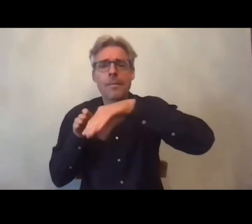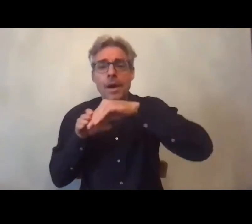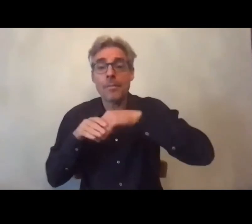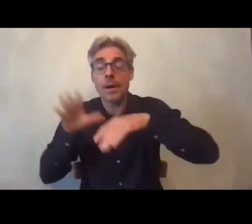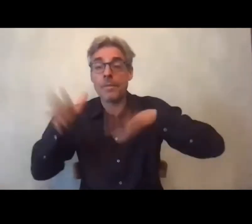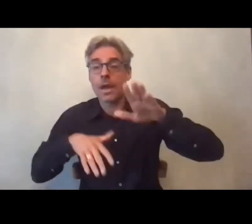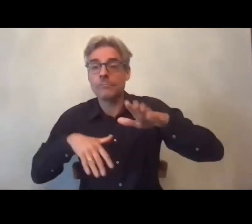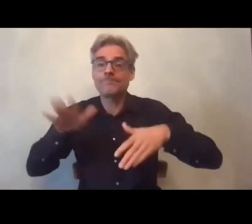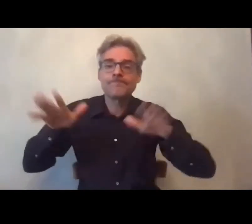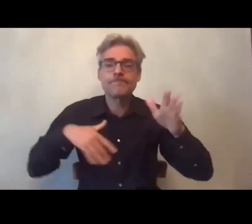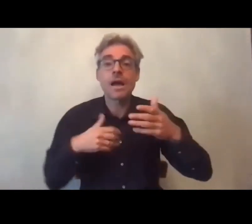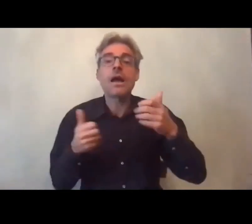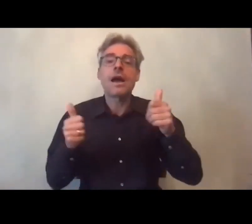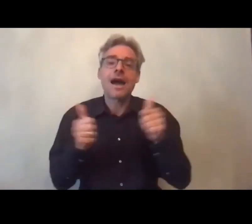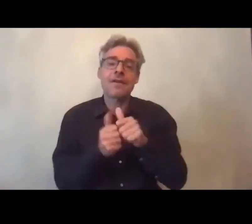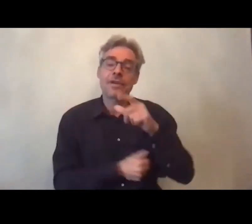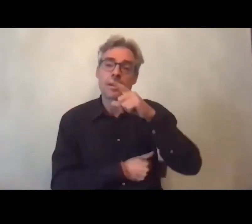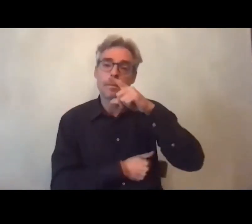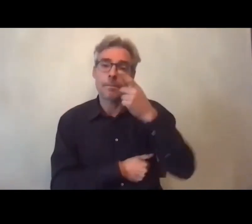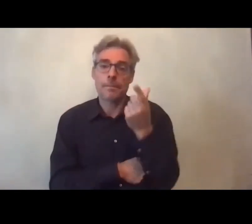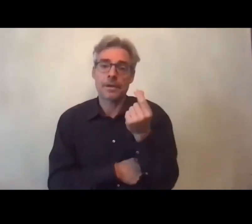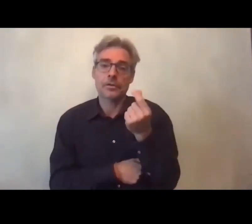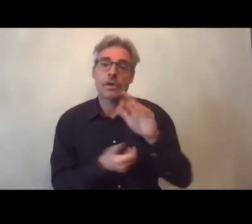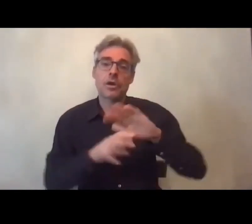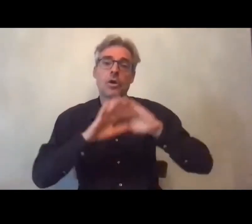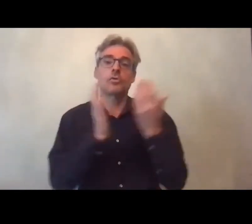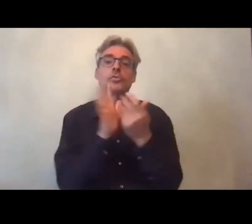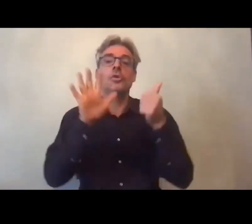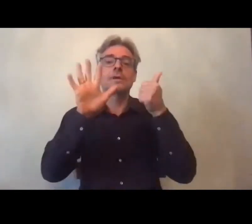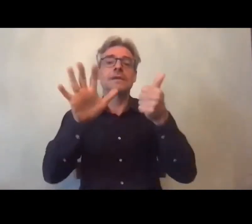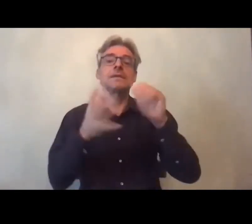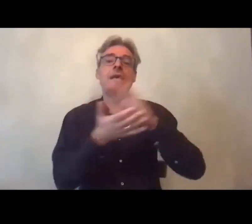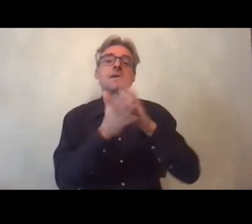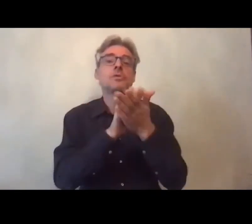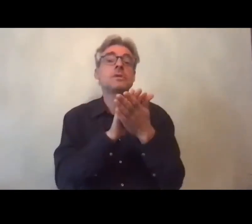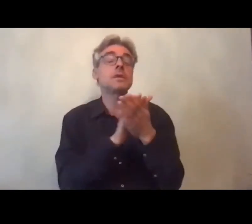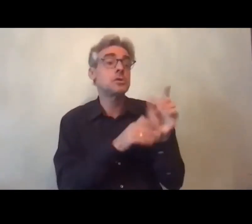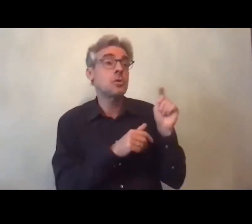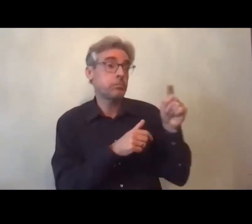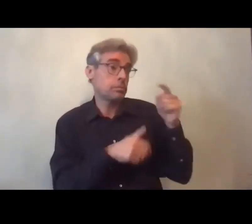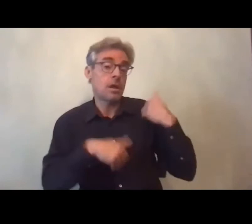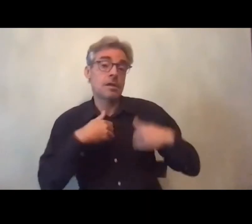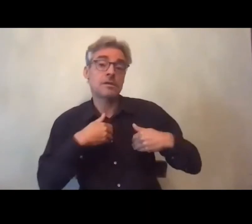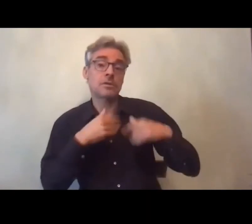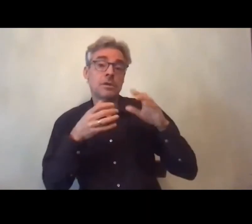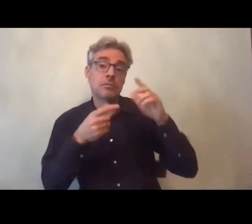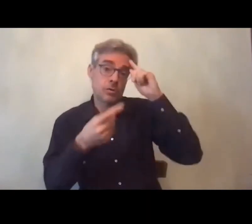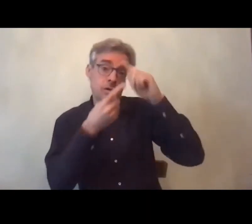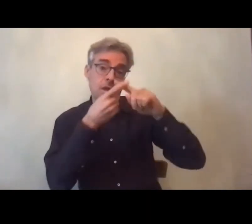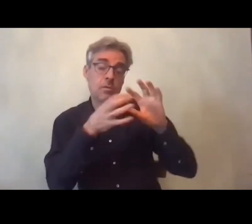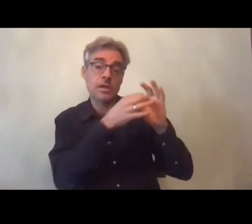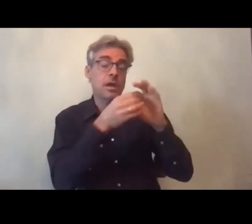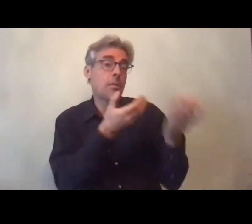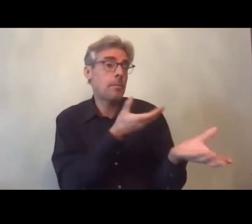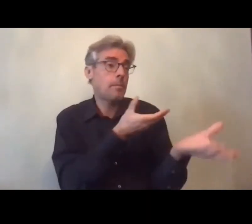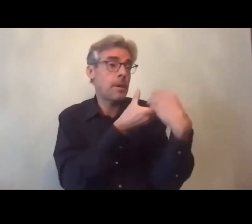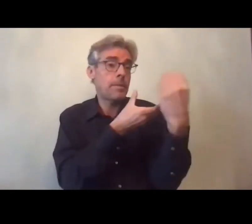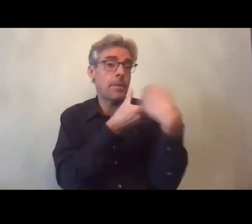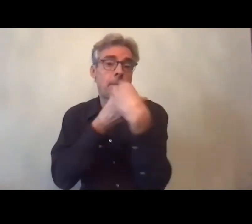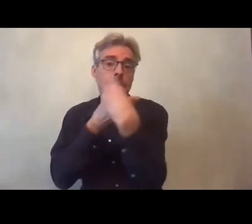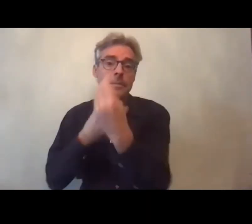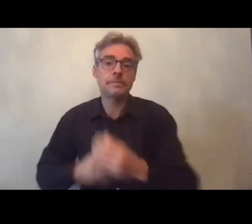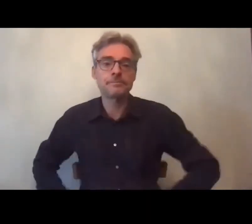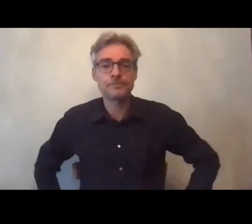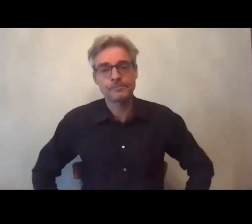avec le partenariat avec six associations du secteur du handicap mais j'imagine qu'on va y revenir dans un